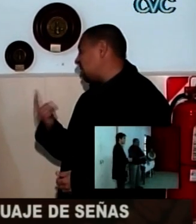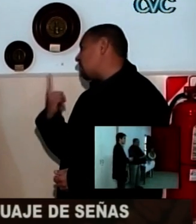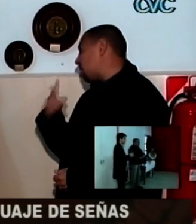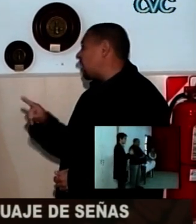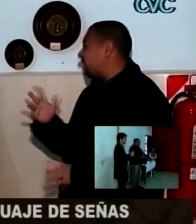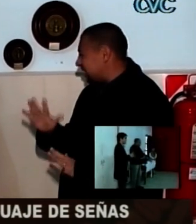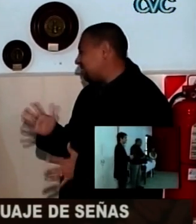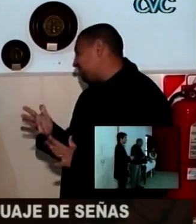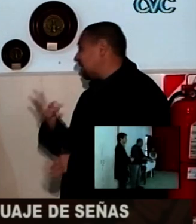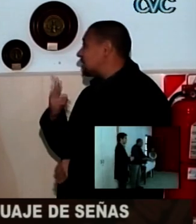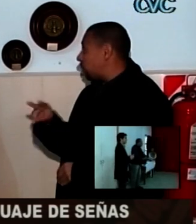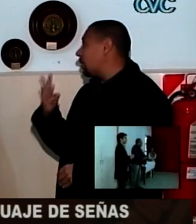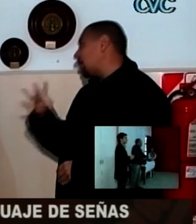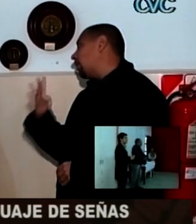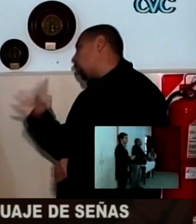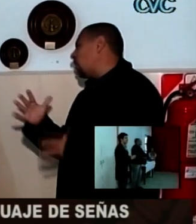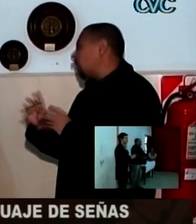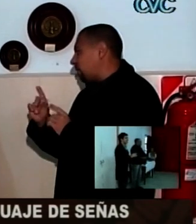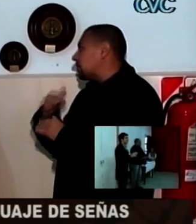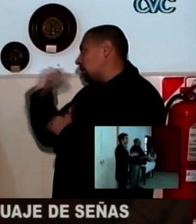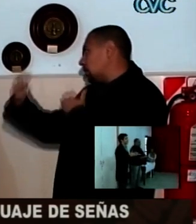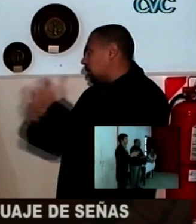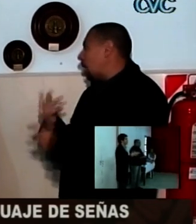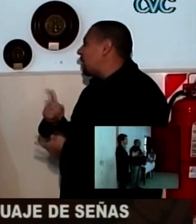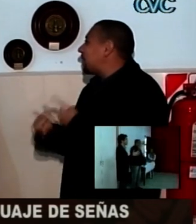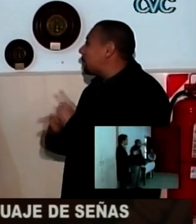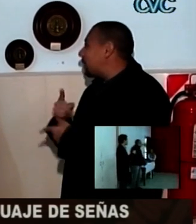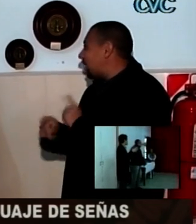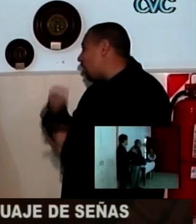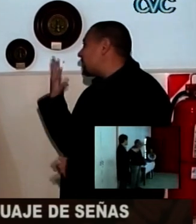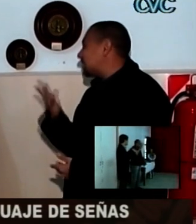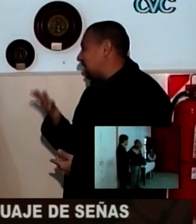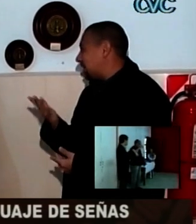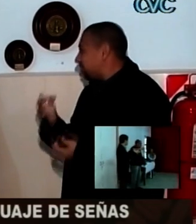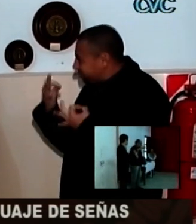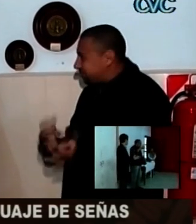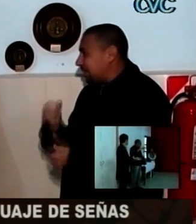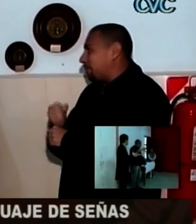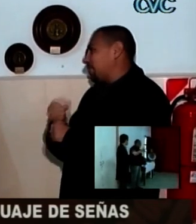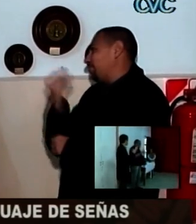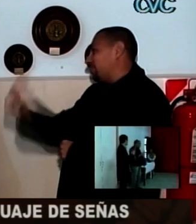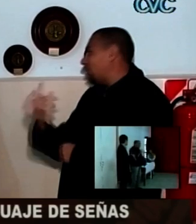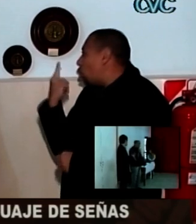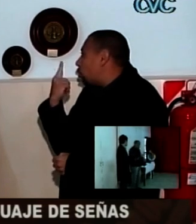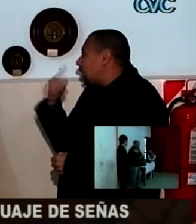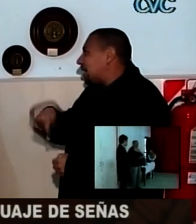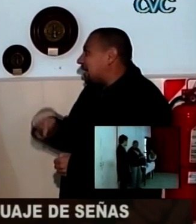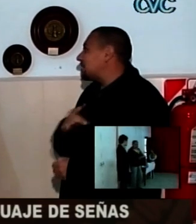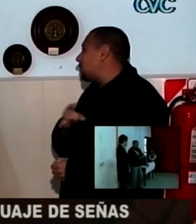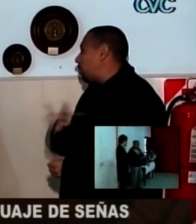Más o menos. El primer nivel es tranquilo. Quizás después con el resto de los próximos niveles sí, hasta alcanzar a algunos que le interese el